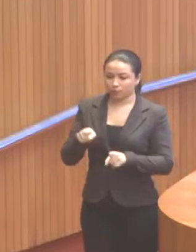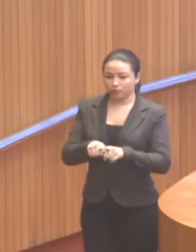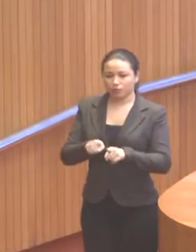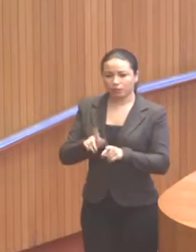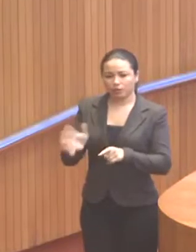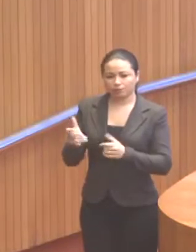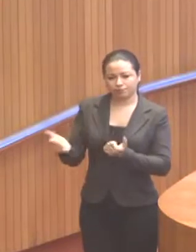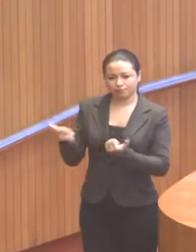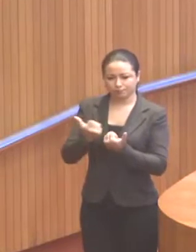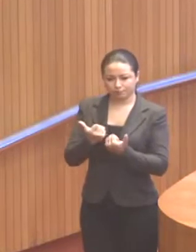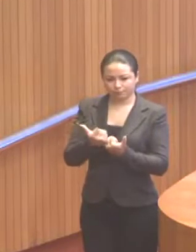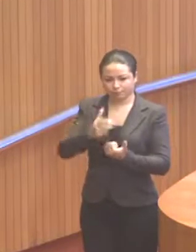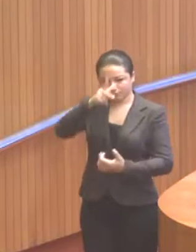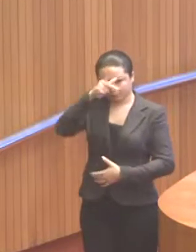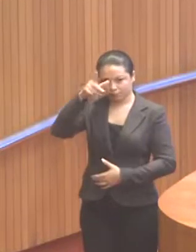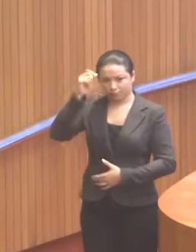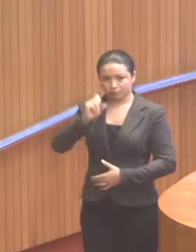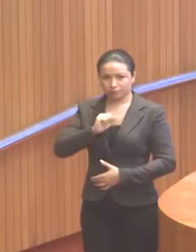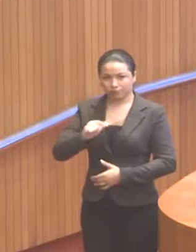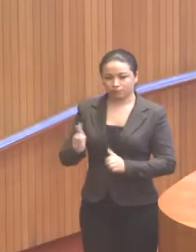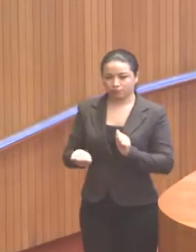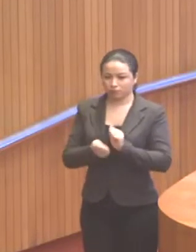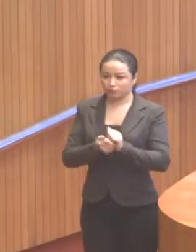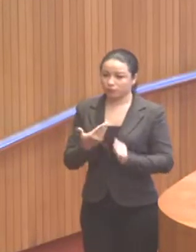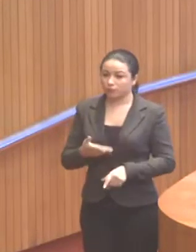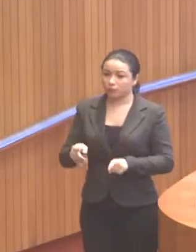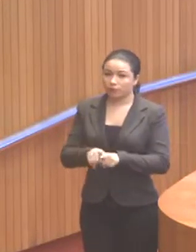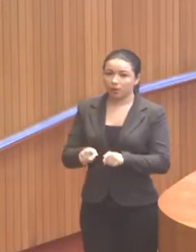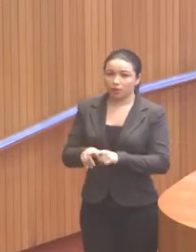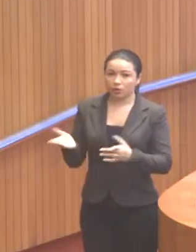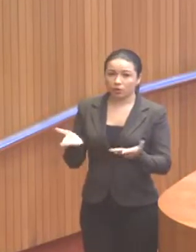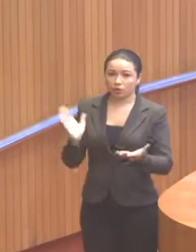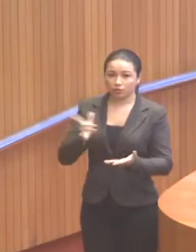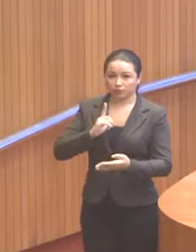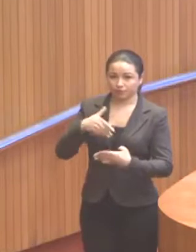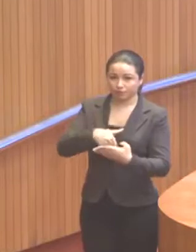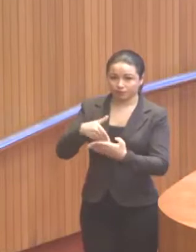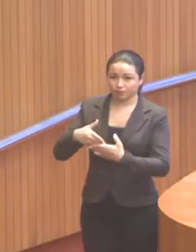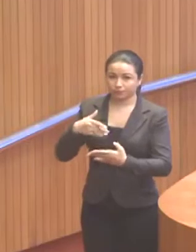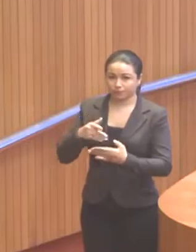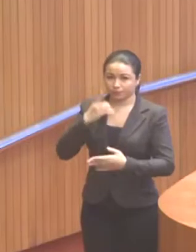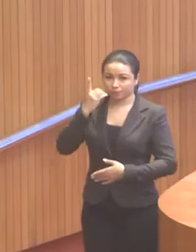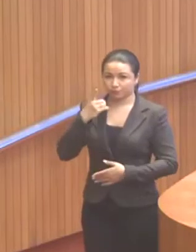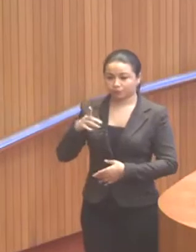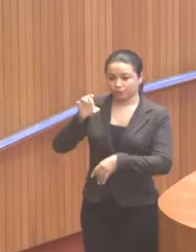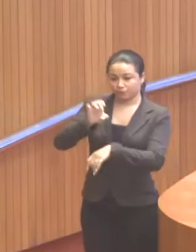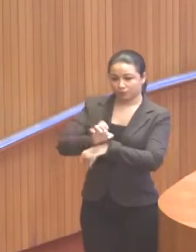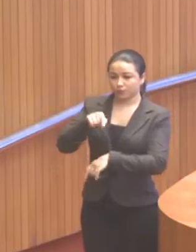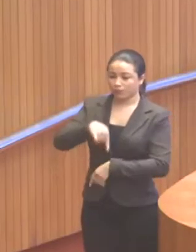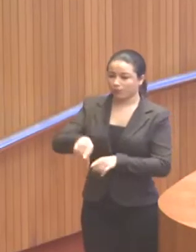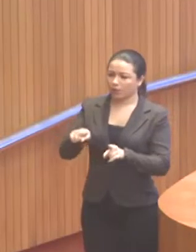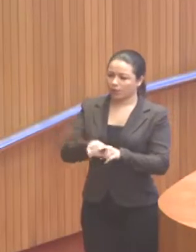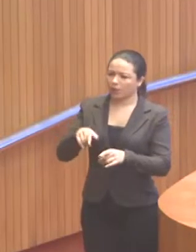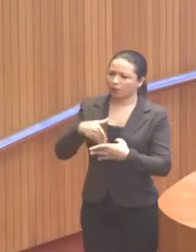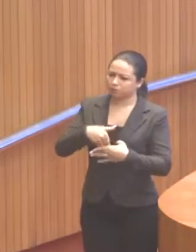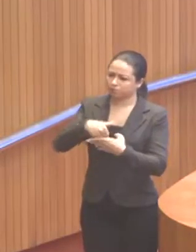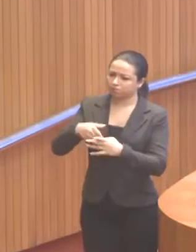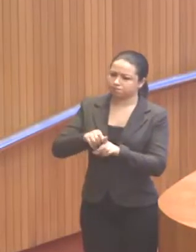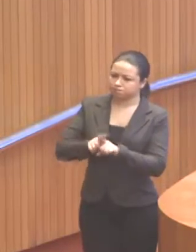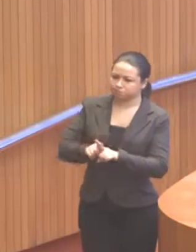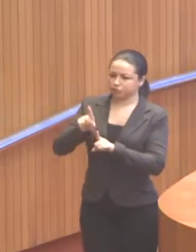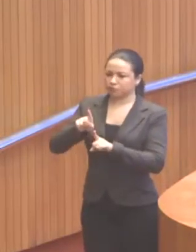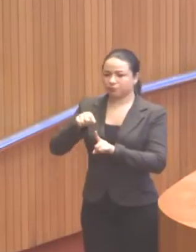a vice-prefeito de São Luís ao nosso lado, e que foi agora eleito deputado estadual, inclusive com uma votação importante aqui na cidade de São